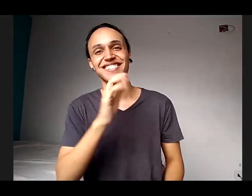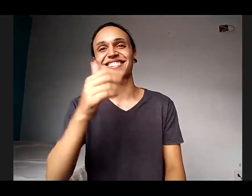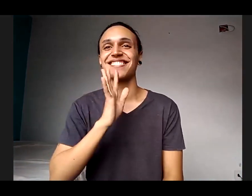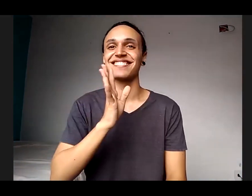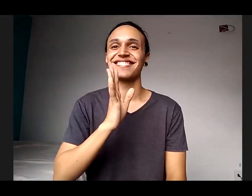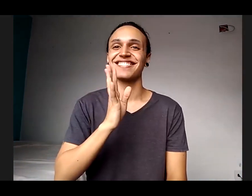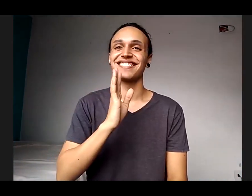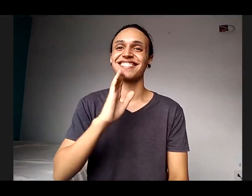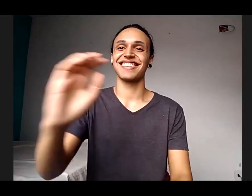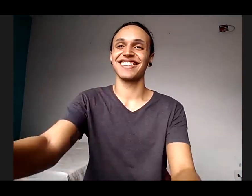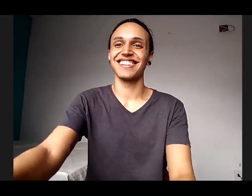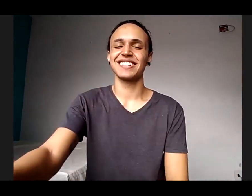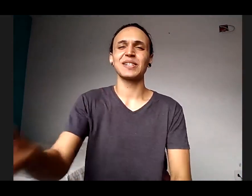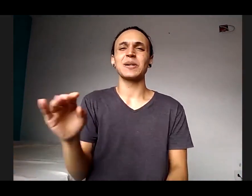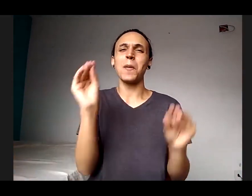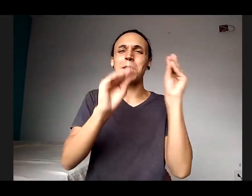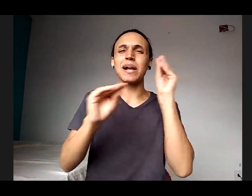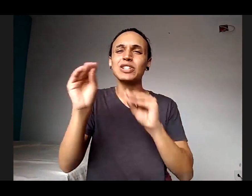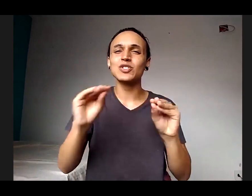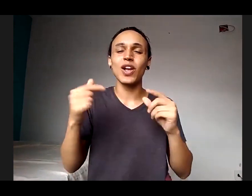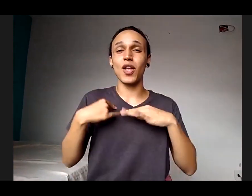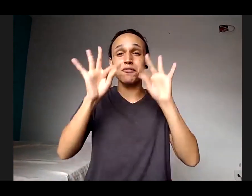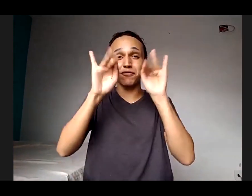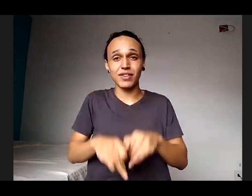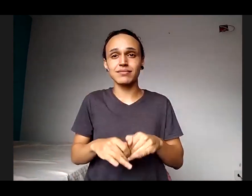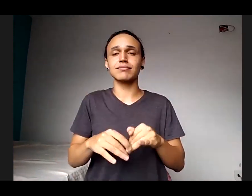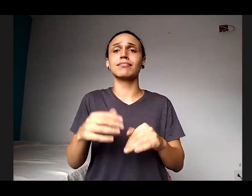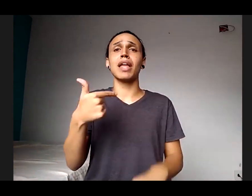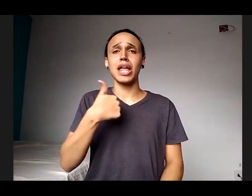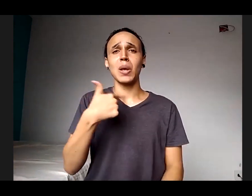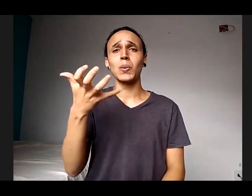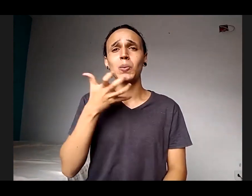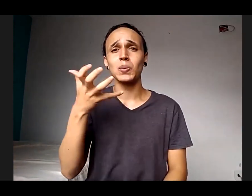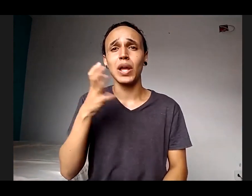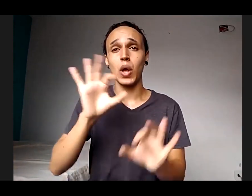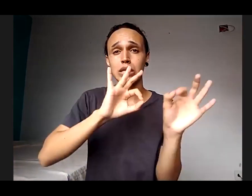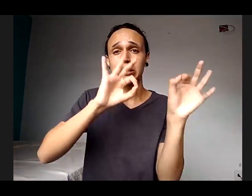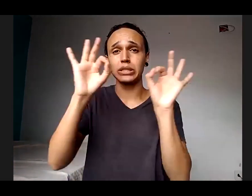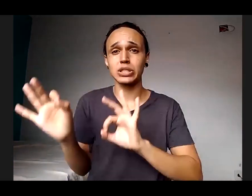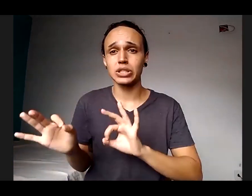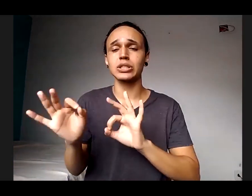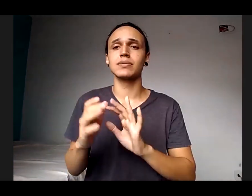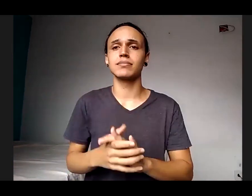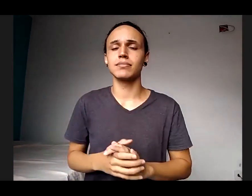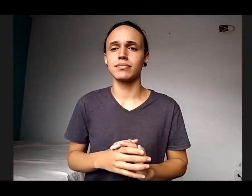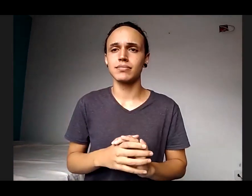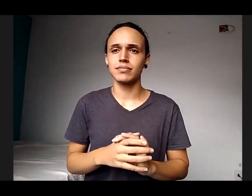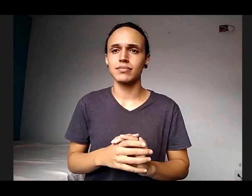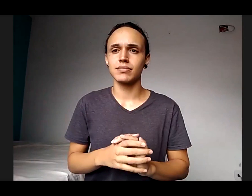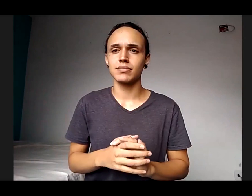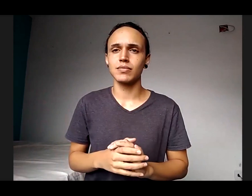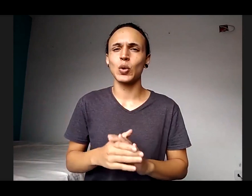Eu vou tocar por aqui. eu quero assistir com os olhos, vou ouvir com meus olhos tudo o que está sendo dito aqui.